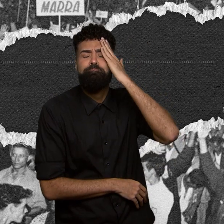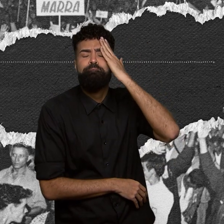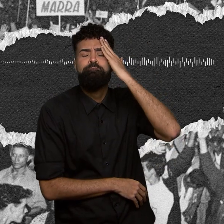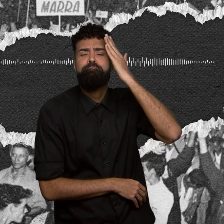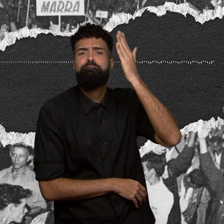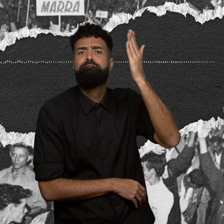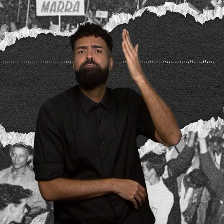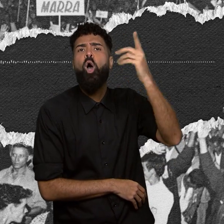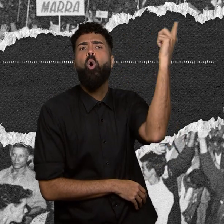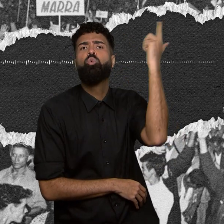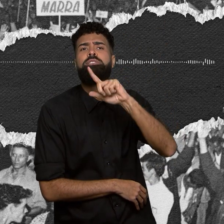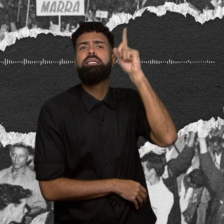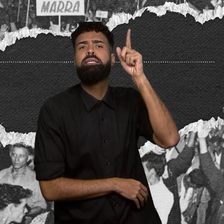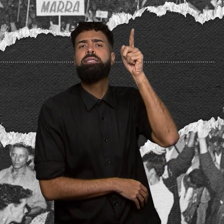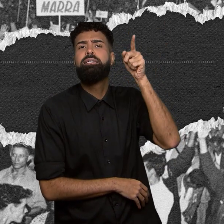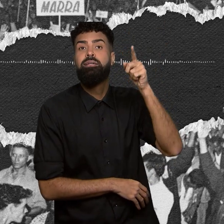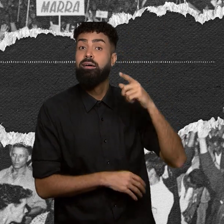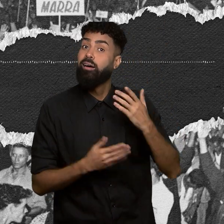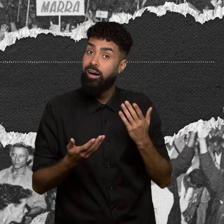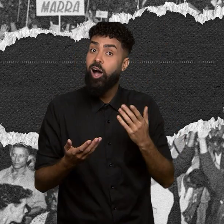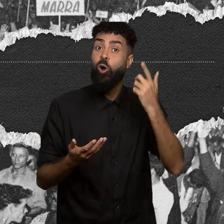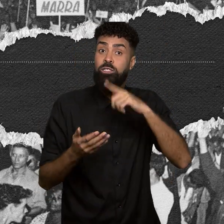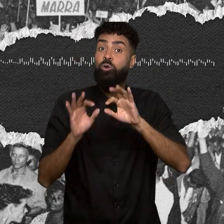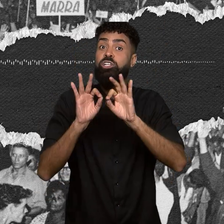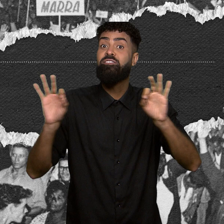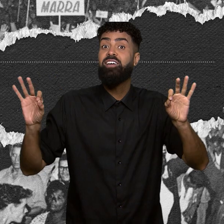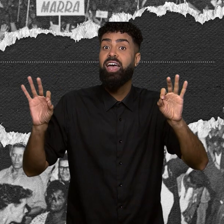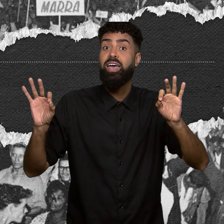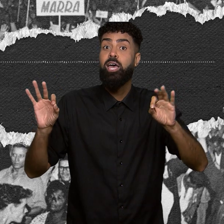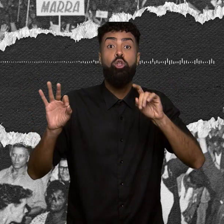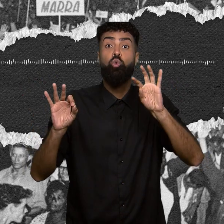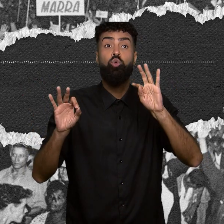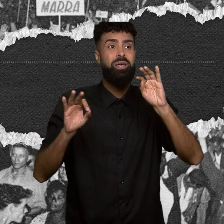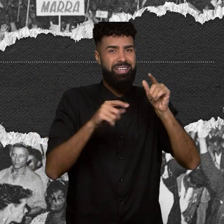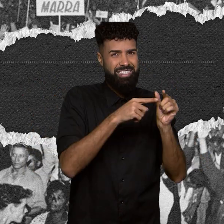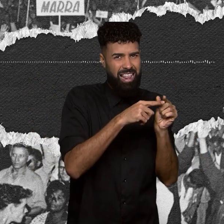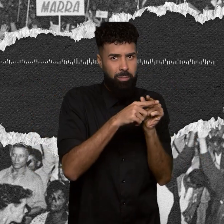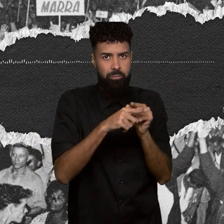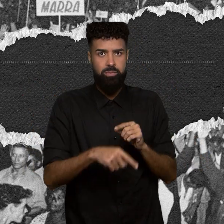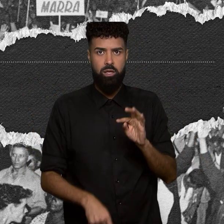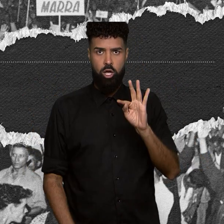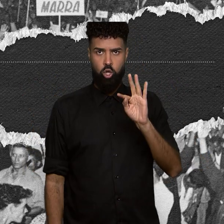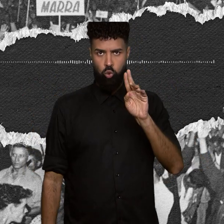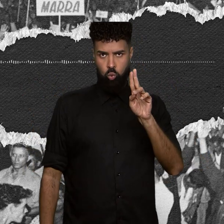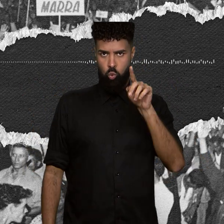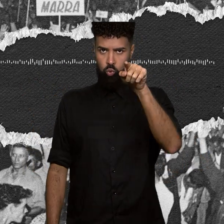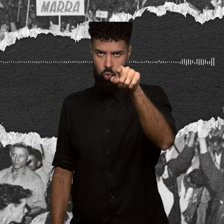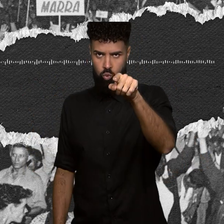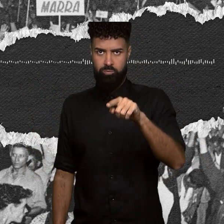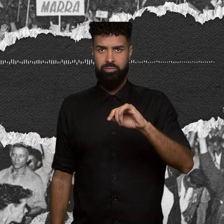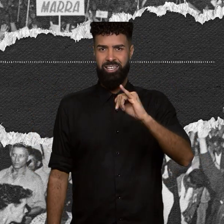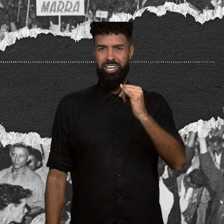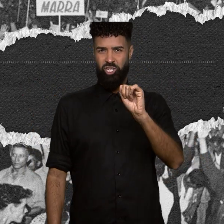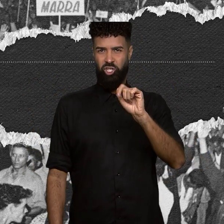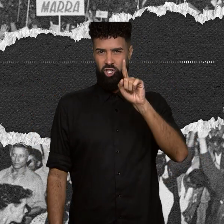Consegui. E ela tinha escrito uma frase com as sílabas. Tu já lê. Que era tu já lês.